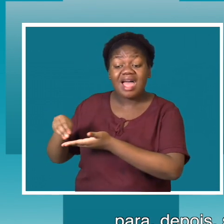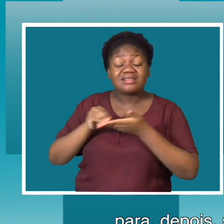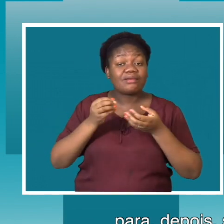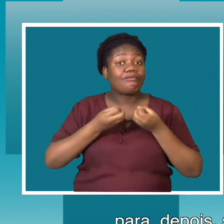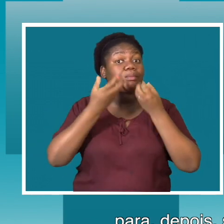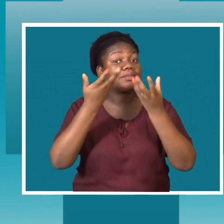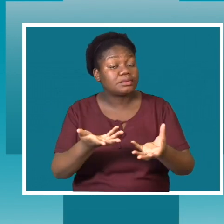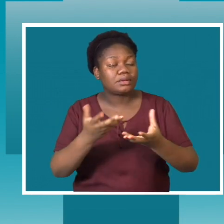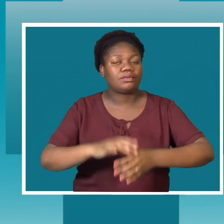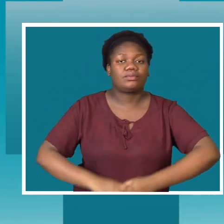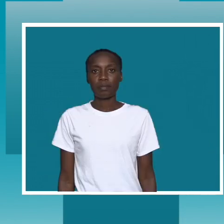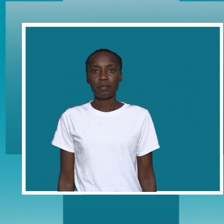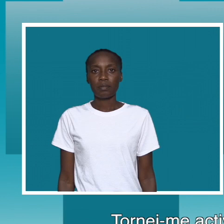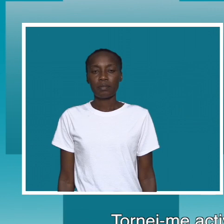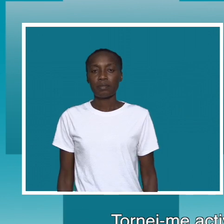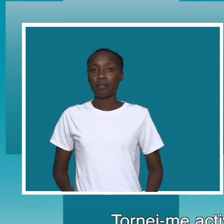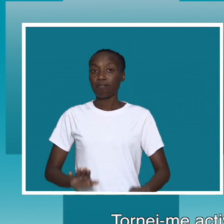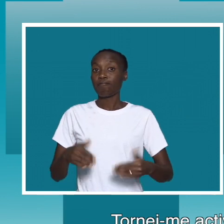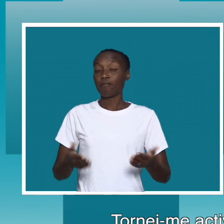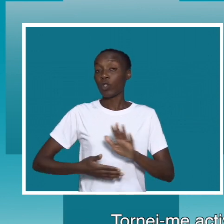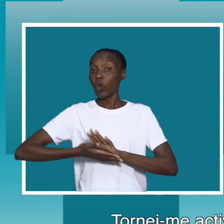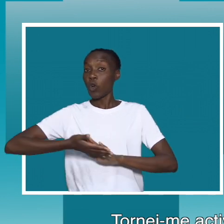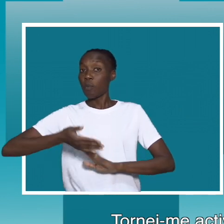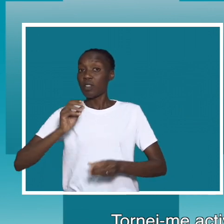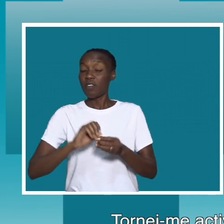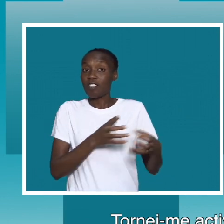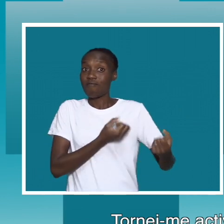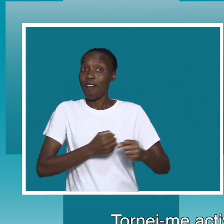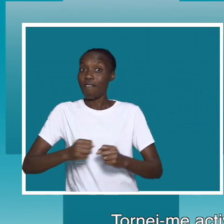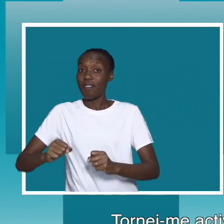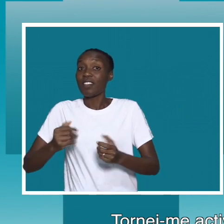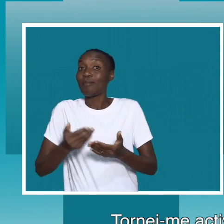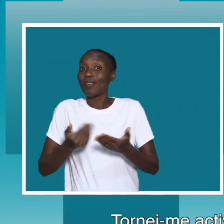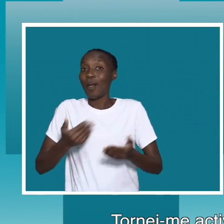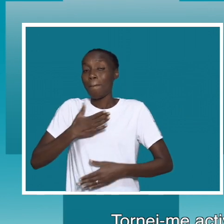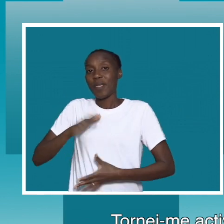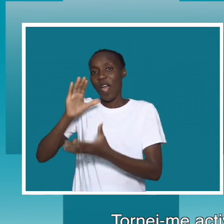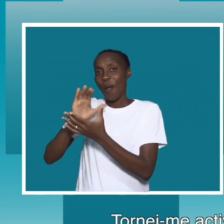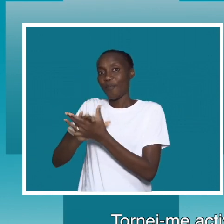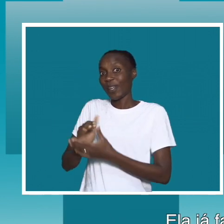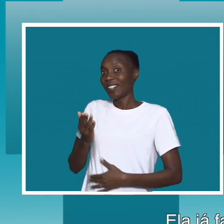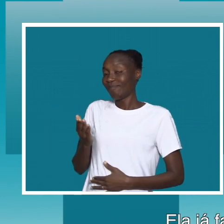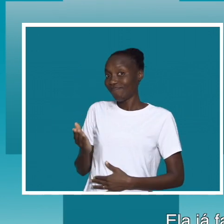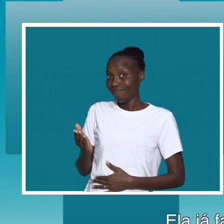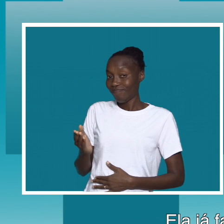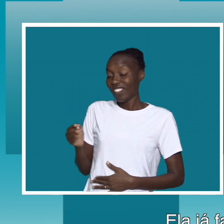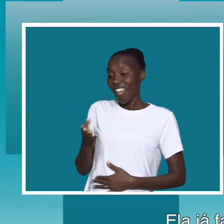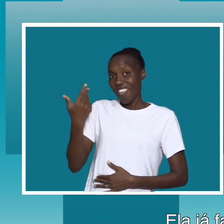informados me tornei ativista por conta de uma amiga minha ela já fazia parte do